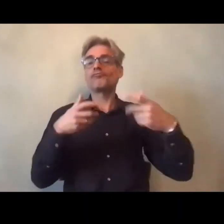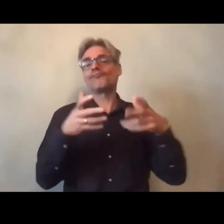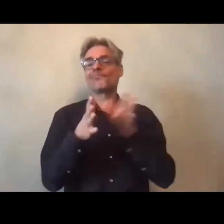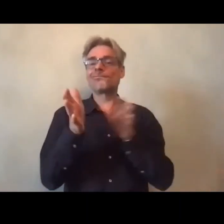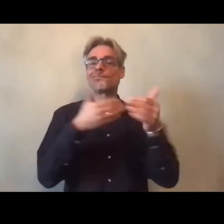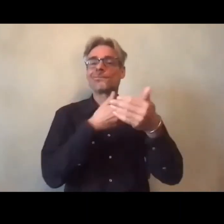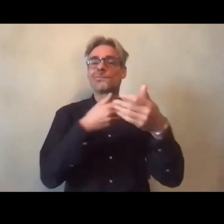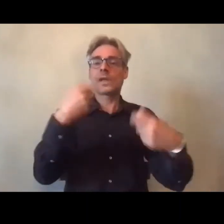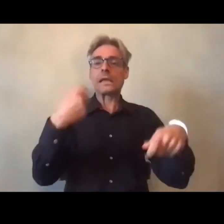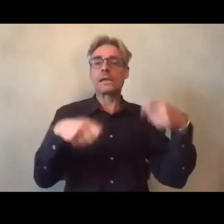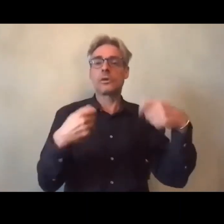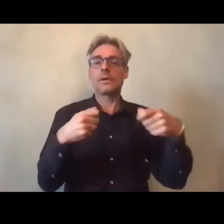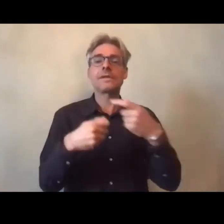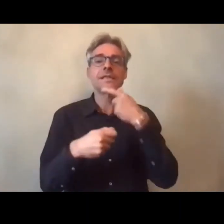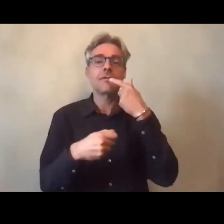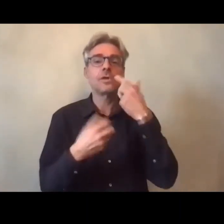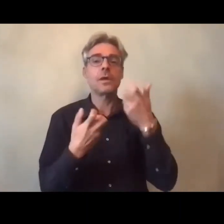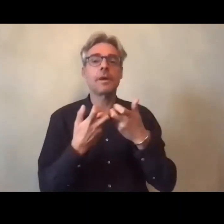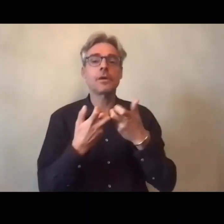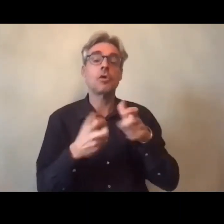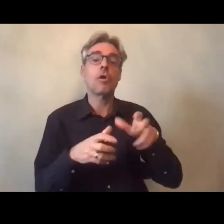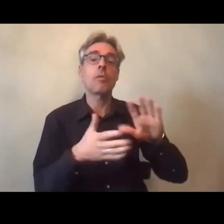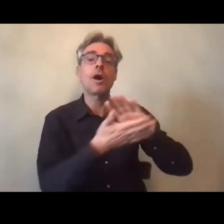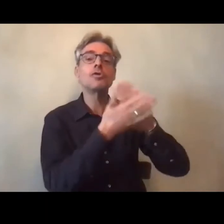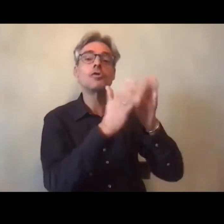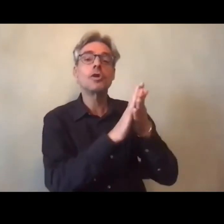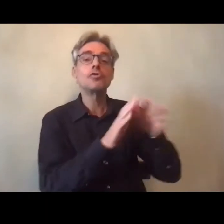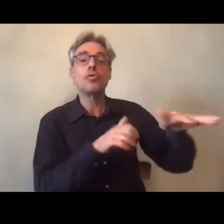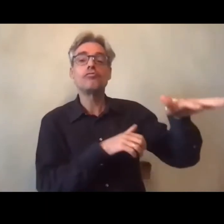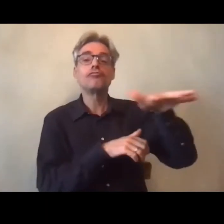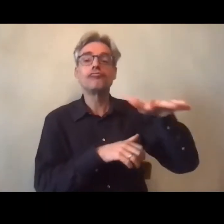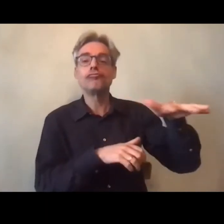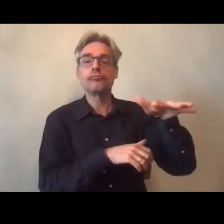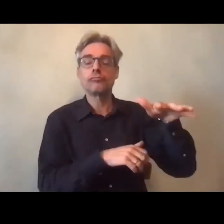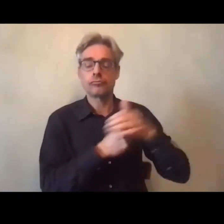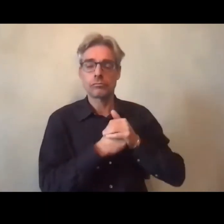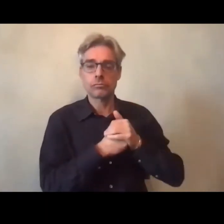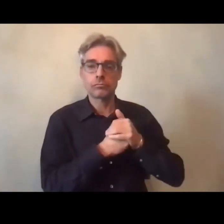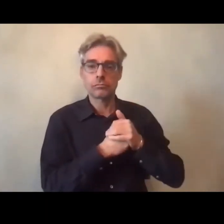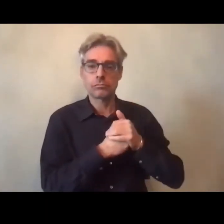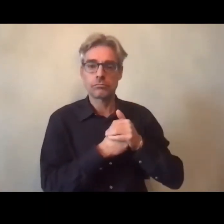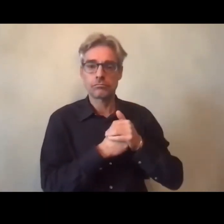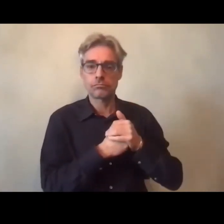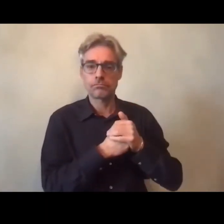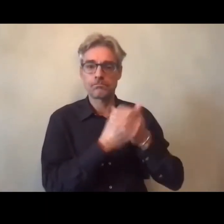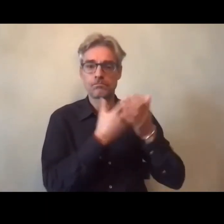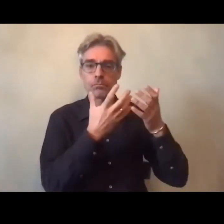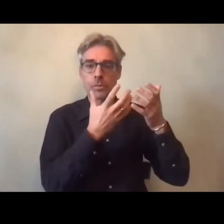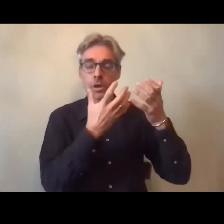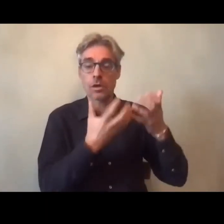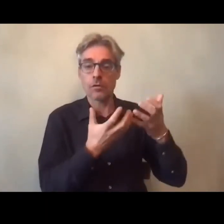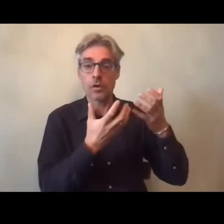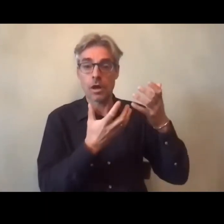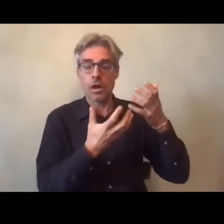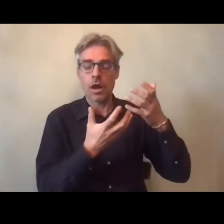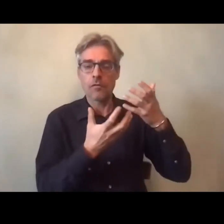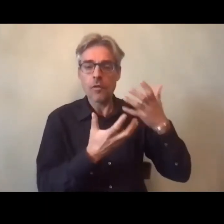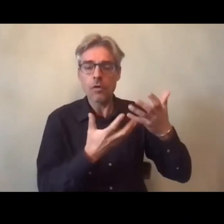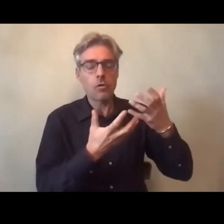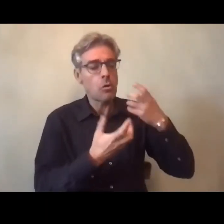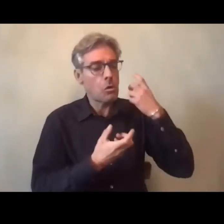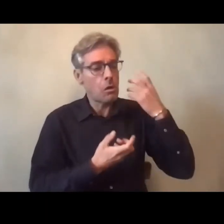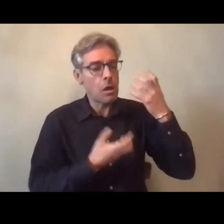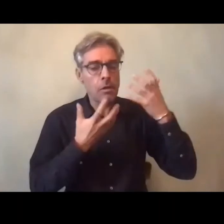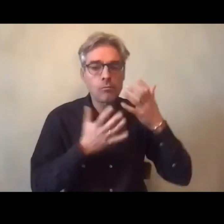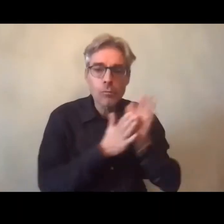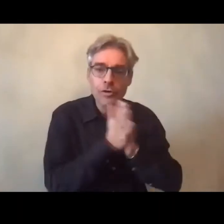on est sollicité c'est-à-dire que s'il y a une association qui veut travailler sur une problématique